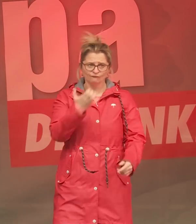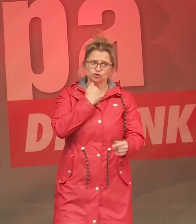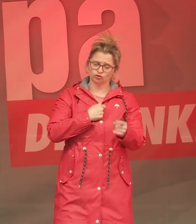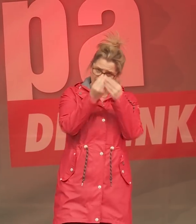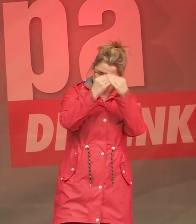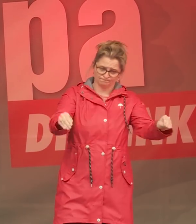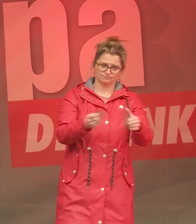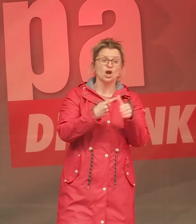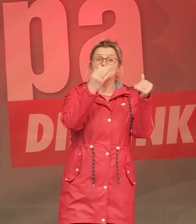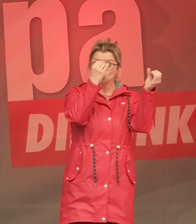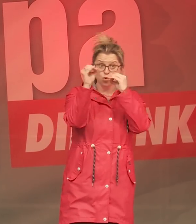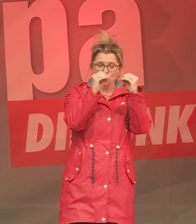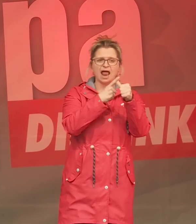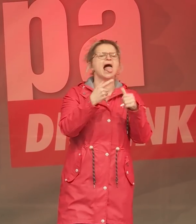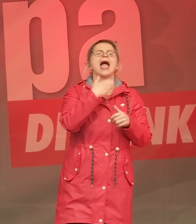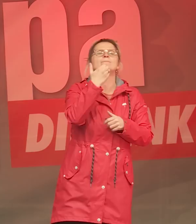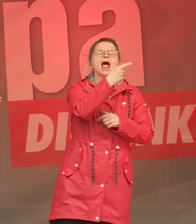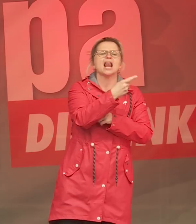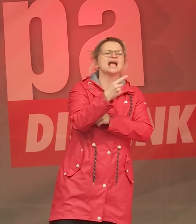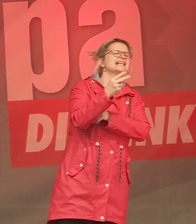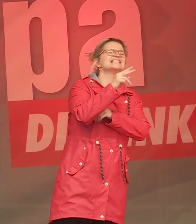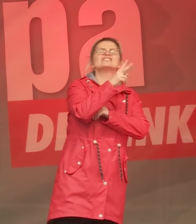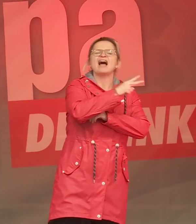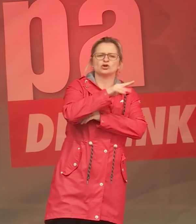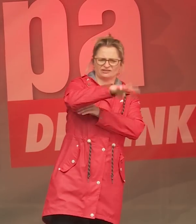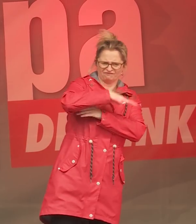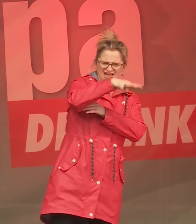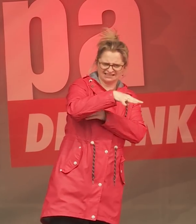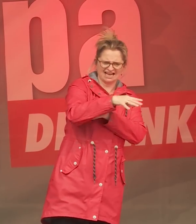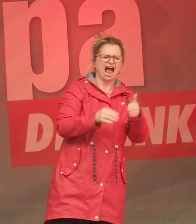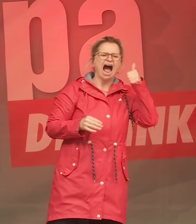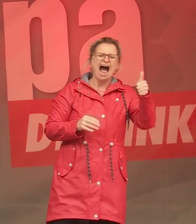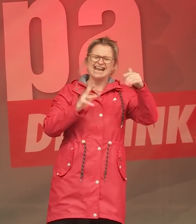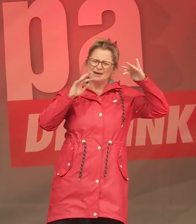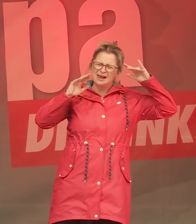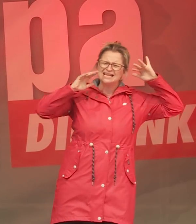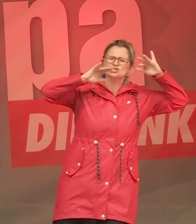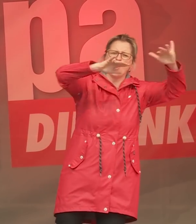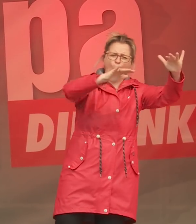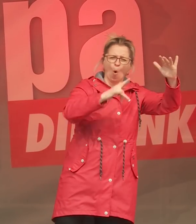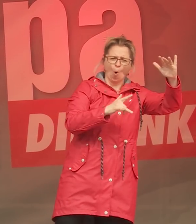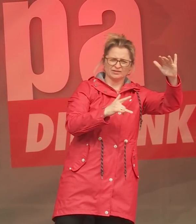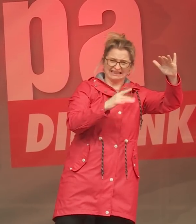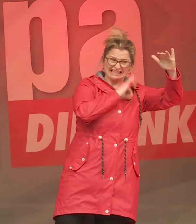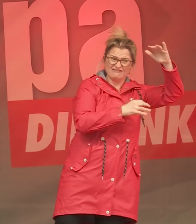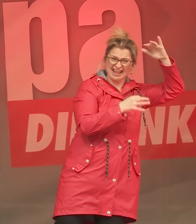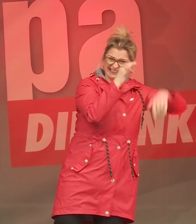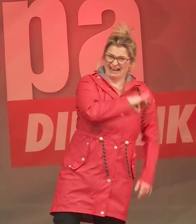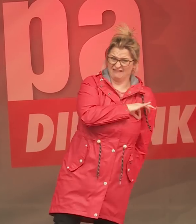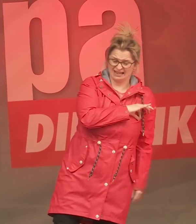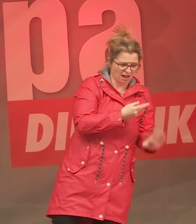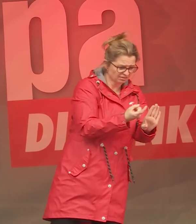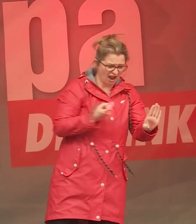nennen. Google, Apple hat 2014 auf eine Million Gewinn 50 Euro Steuern gezahlt.